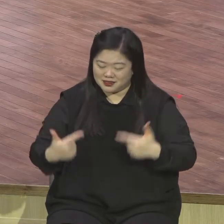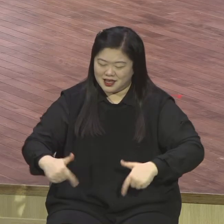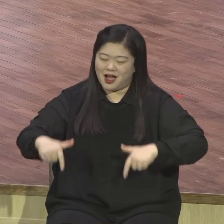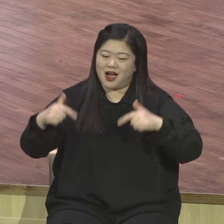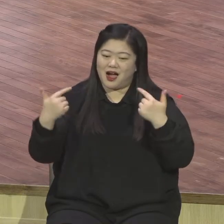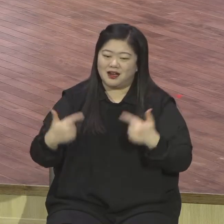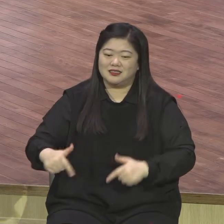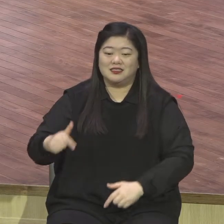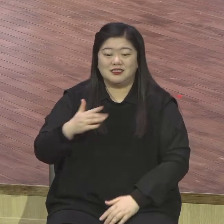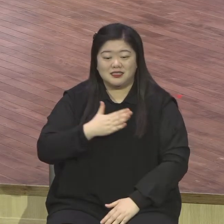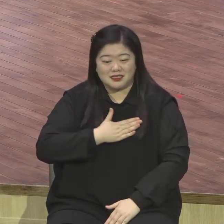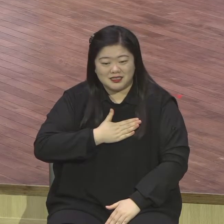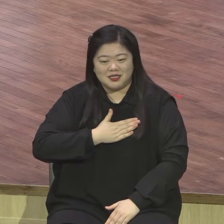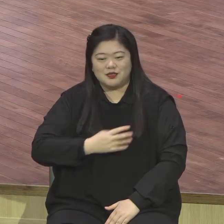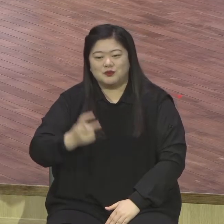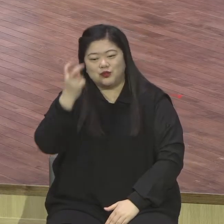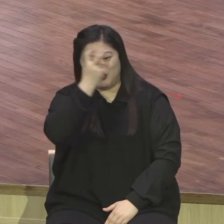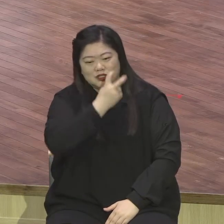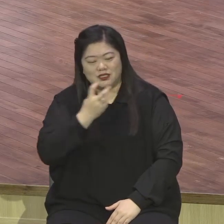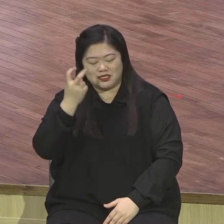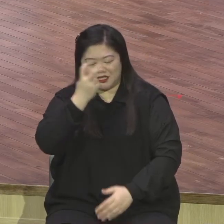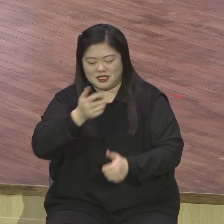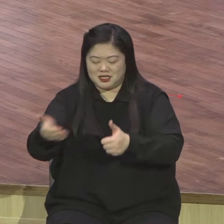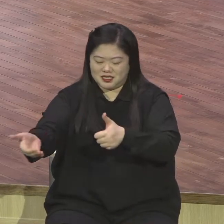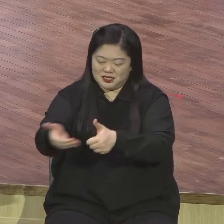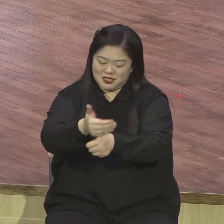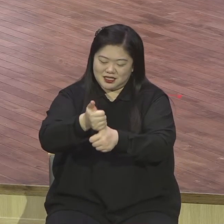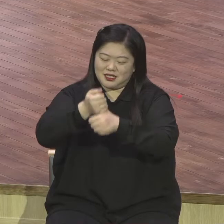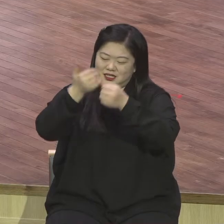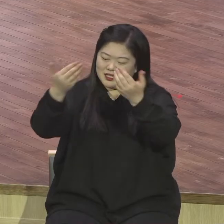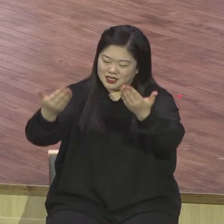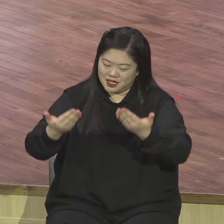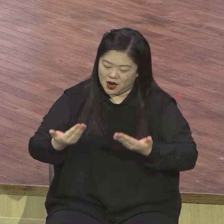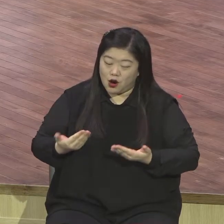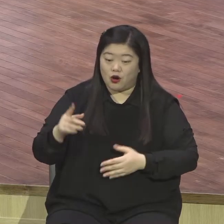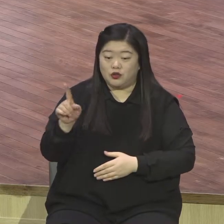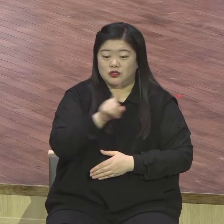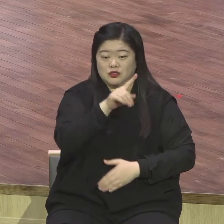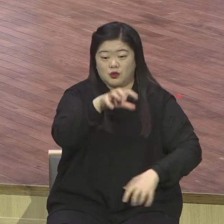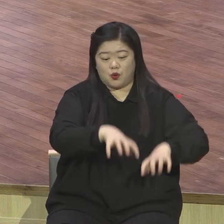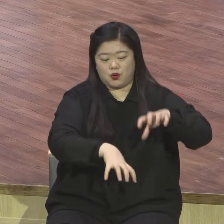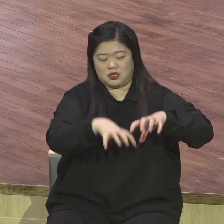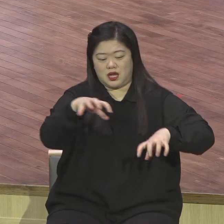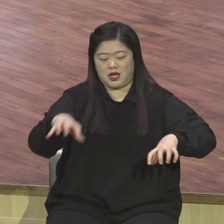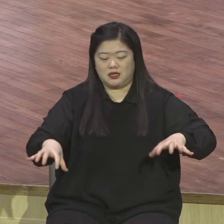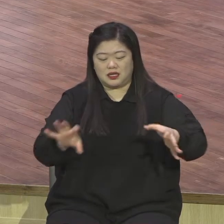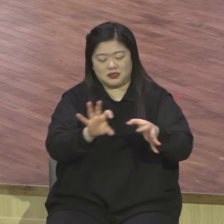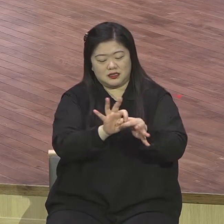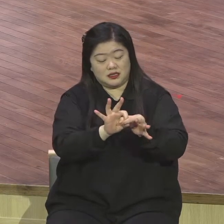나를 붙듯이니 어느 곳에 가든지